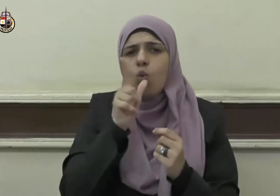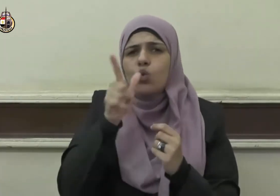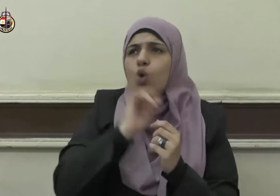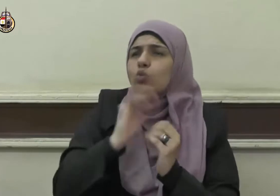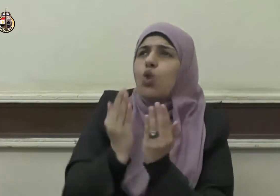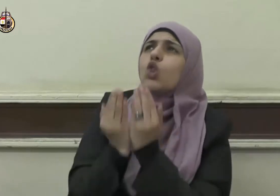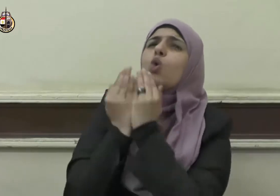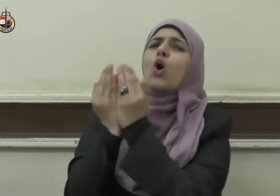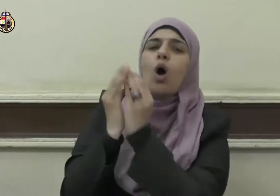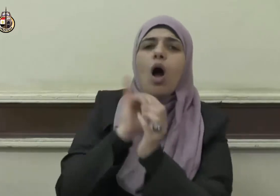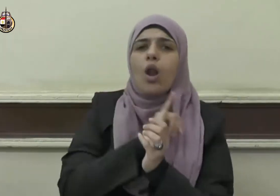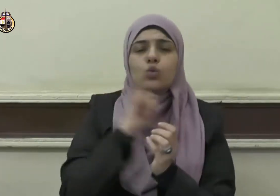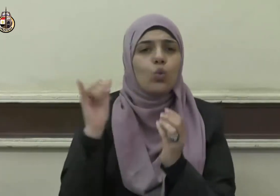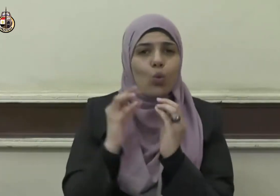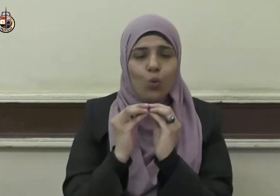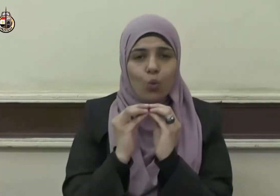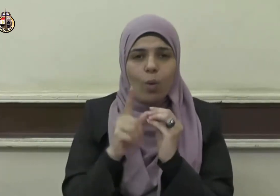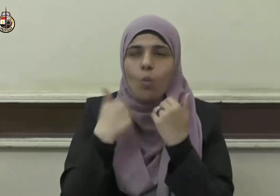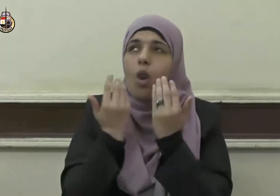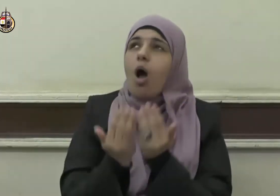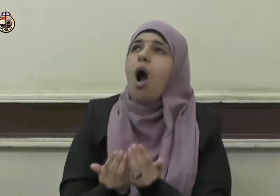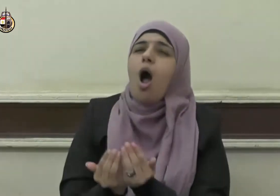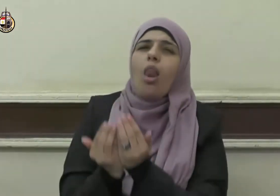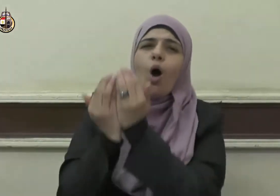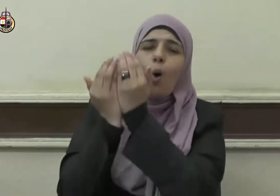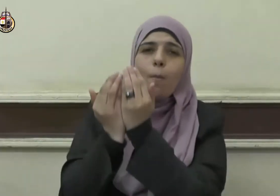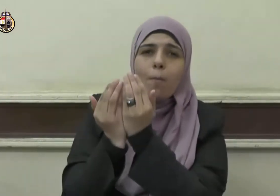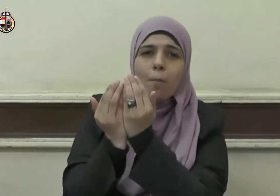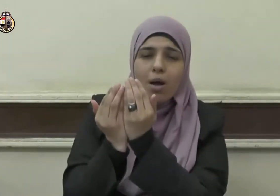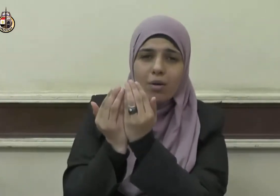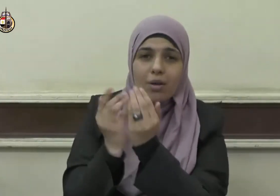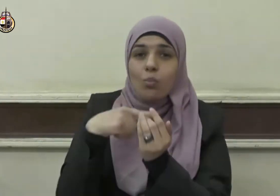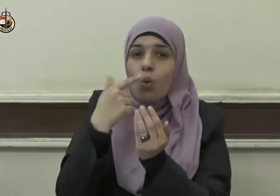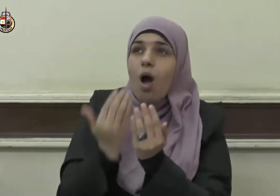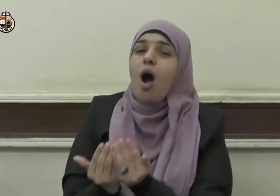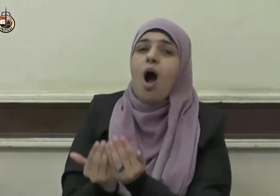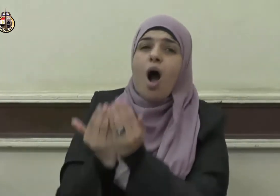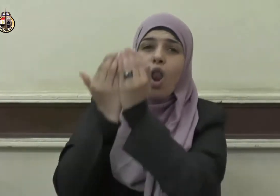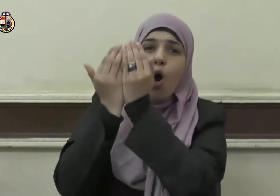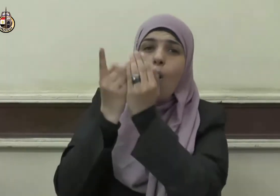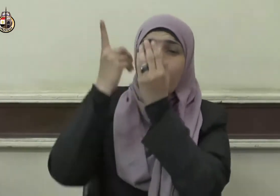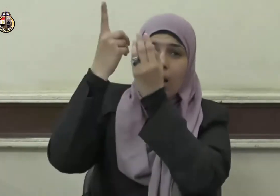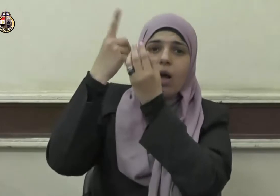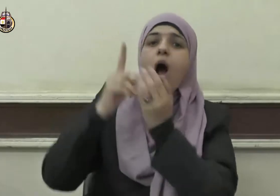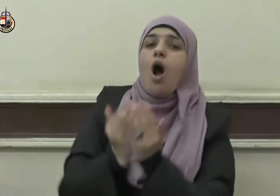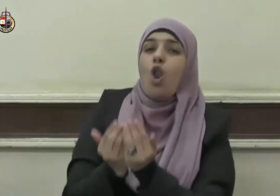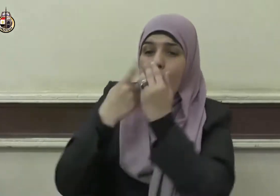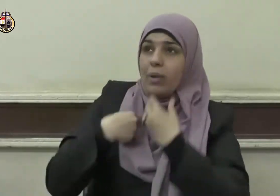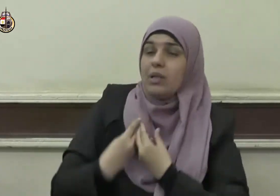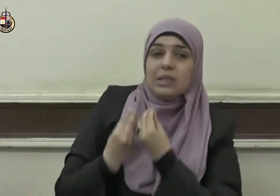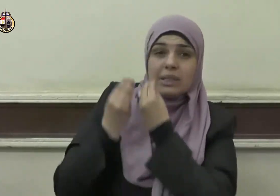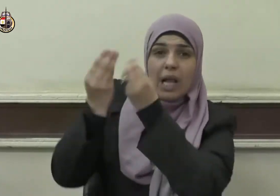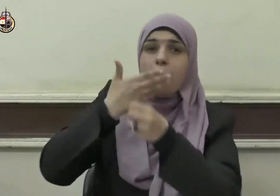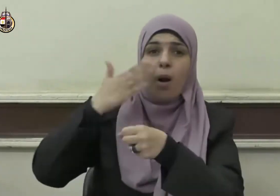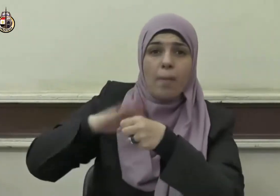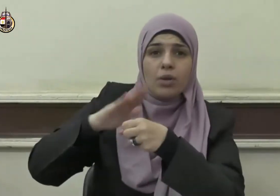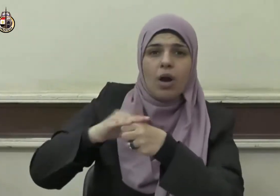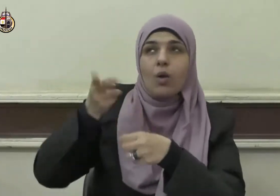اللهم سلِّمني إلى رمضان وسلِّم لي رمضان